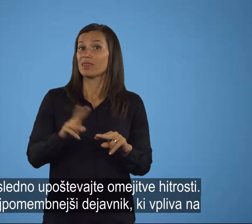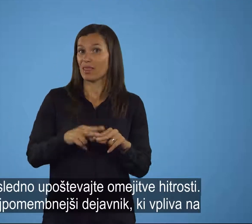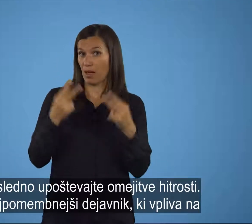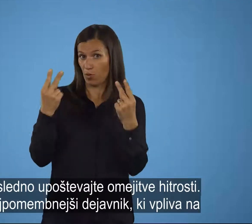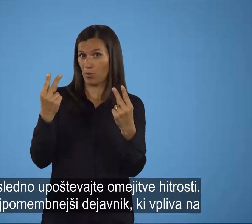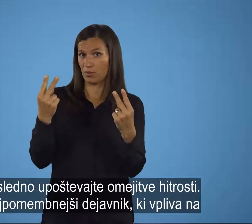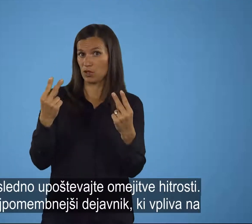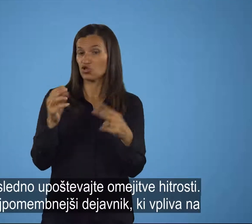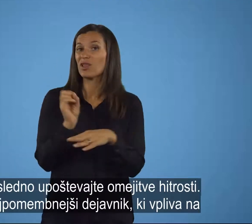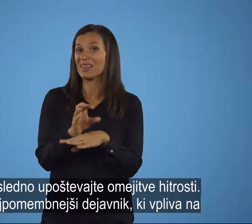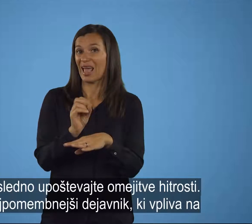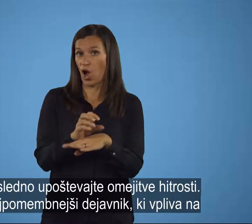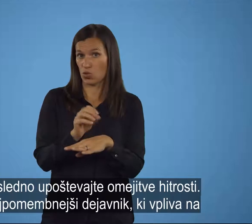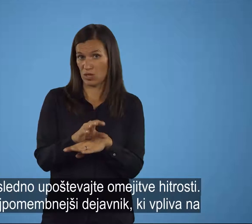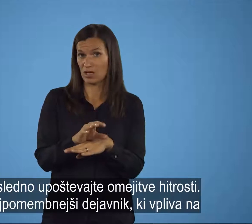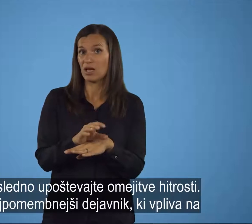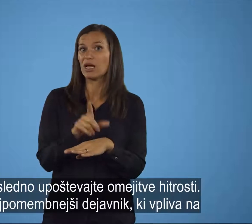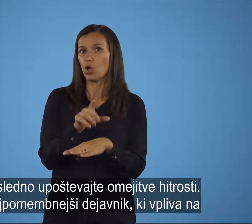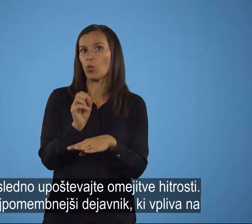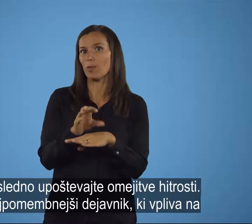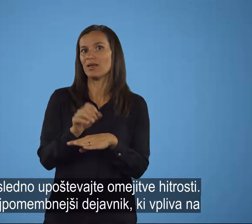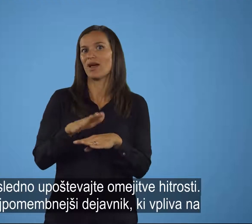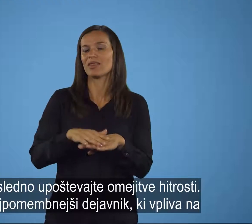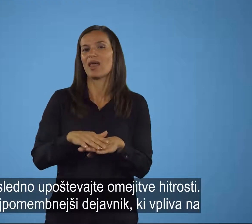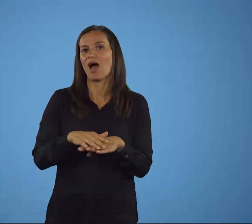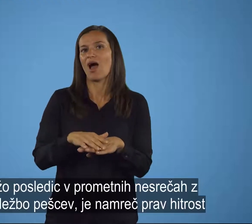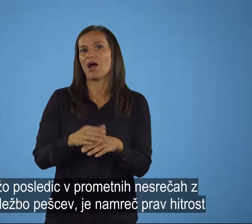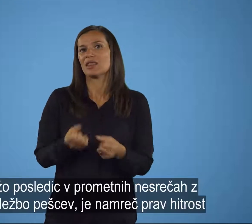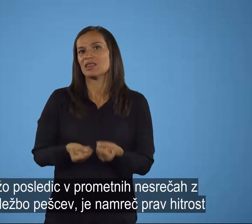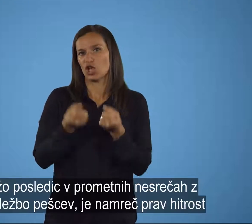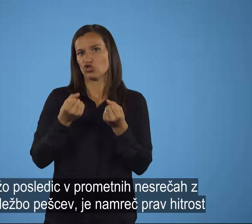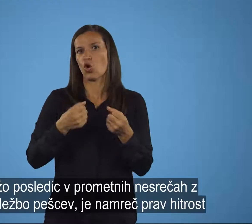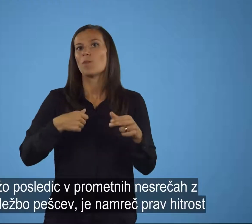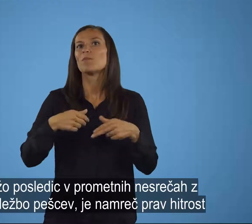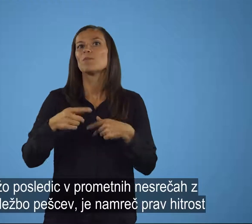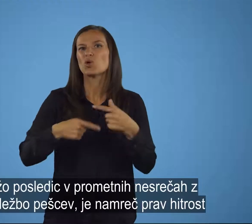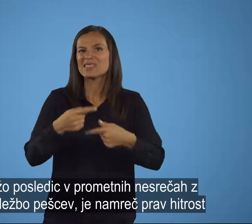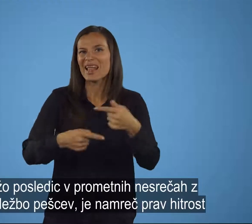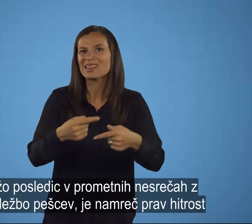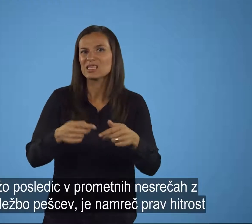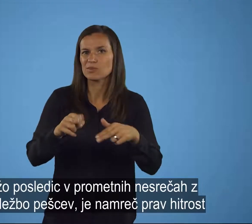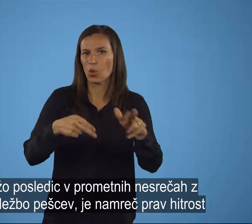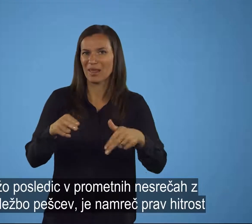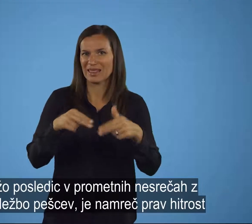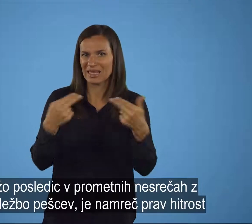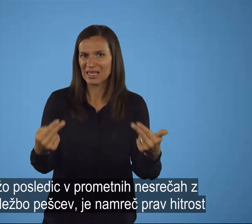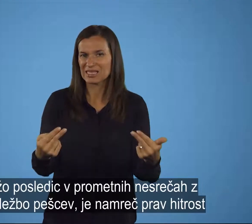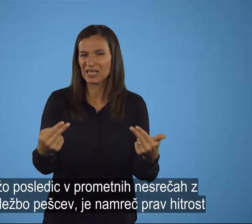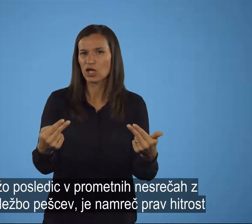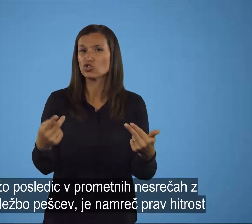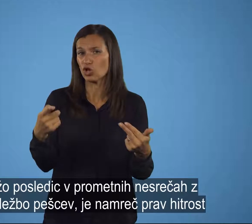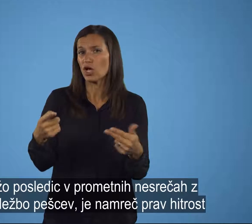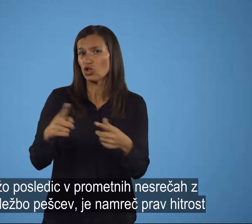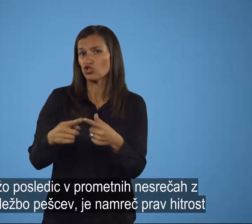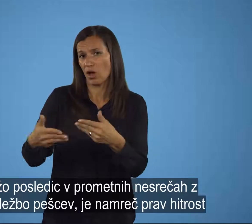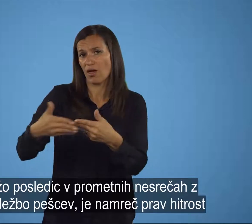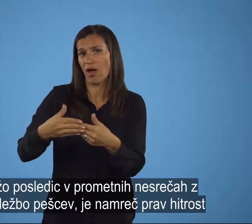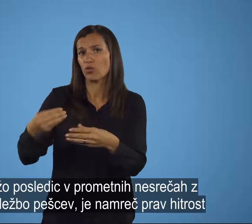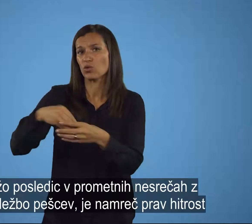Najpomembnejši dejavnik, ki vpliva na težo posledic v prometnih nesrečah z udeležbo pešcev, je namreč prav hitrost vozila.